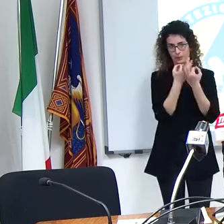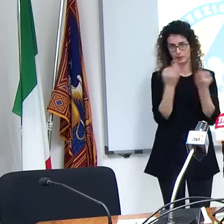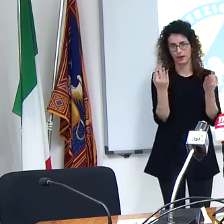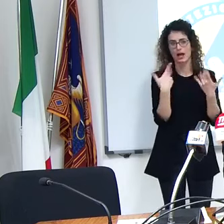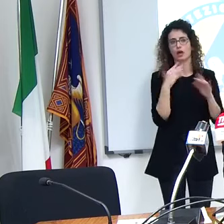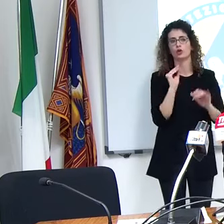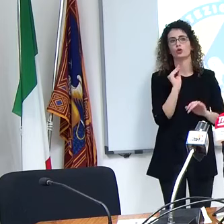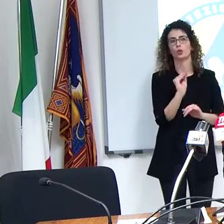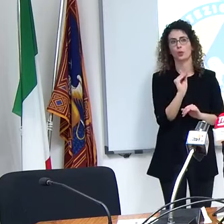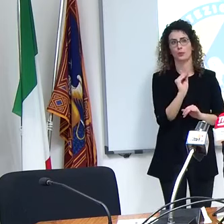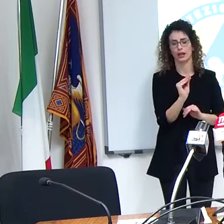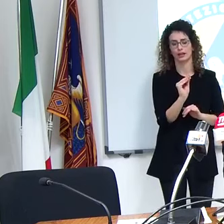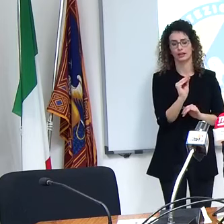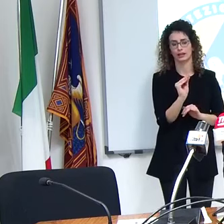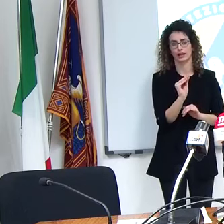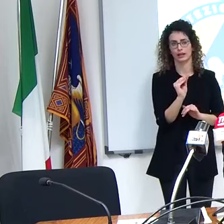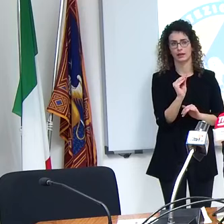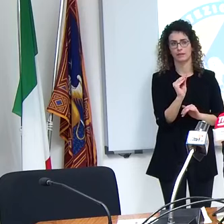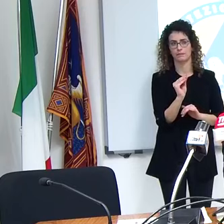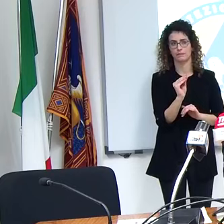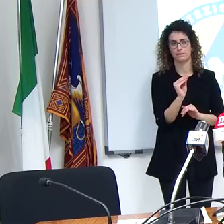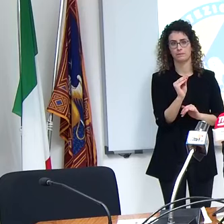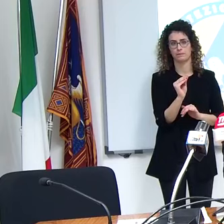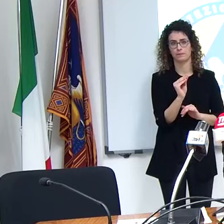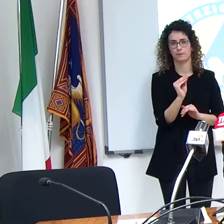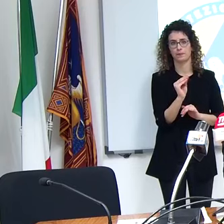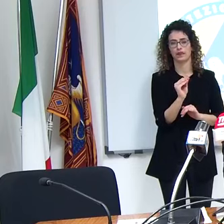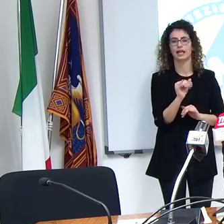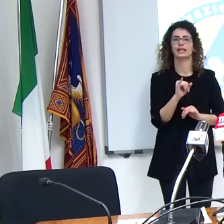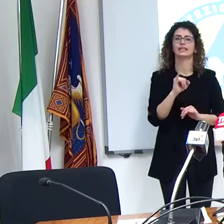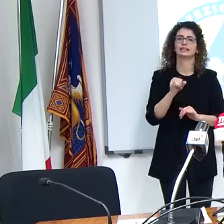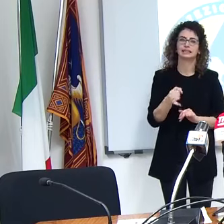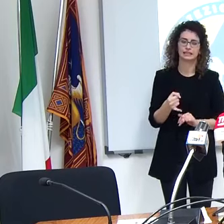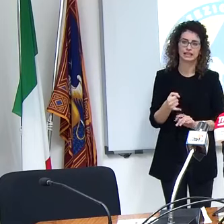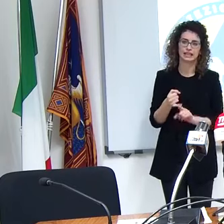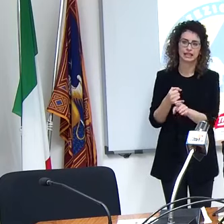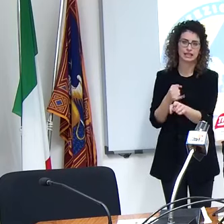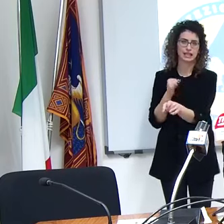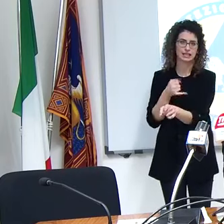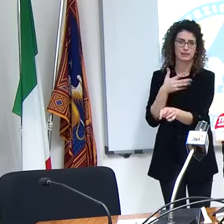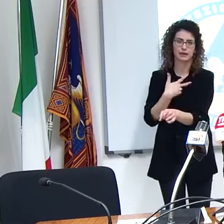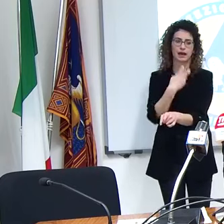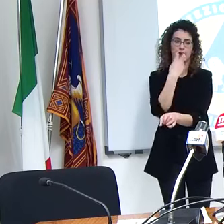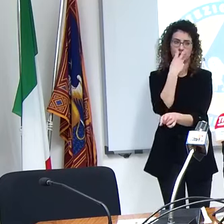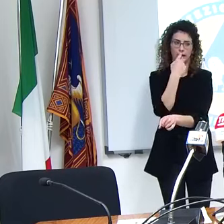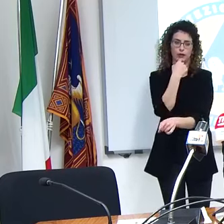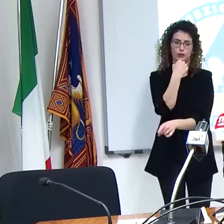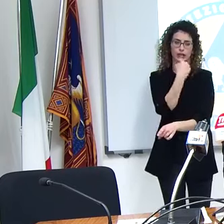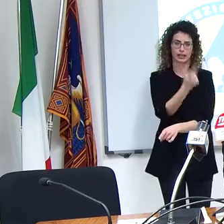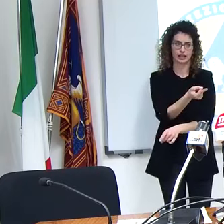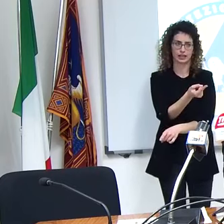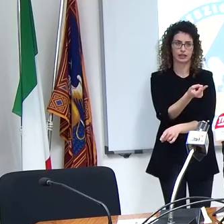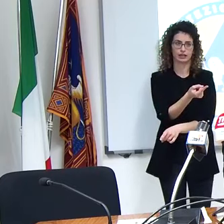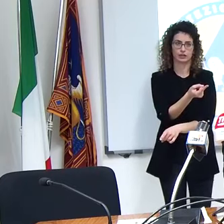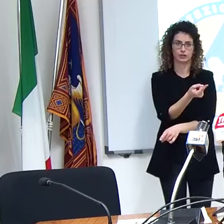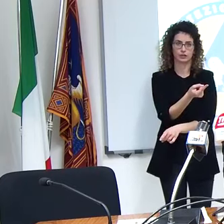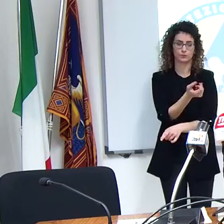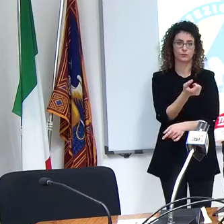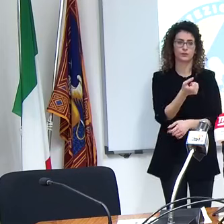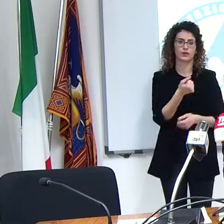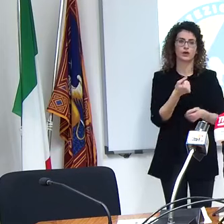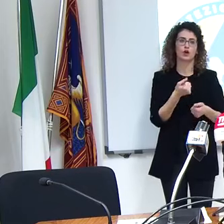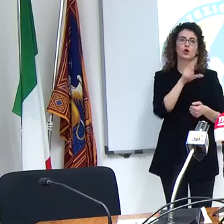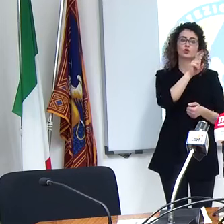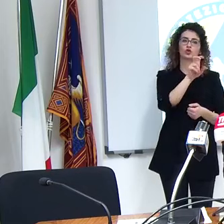era secca posta dalle sì però l'avvocato ha detto che oltre al parametro dei 250